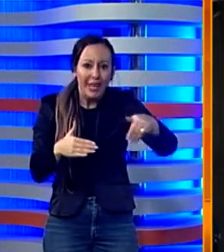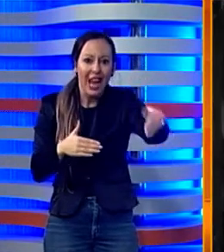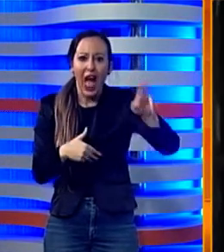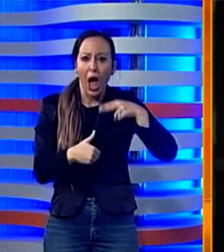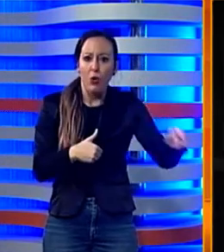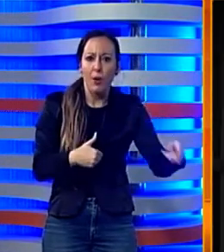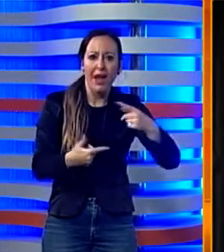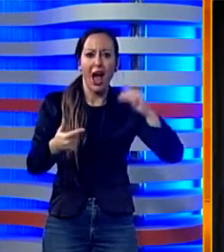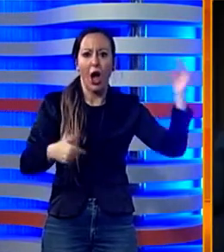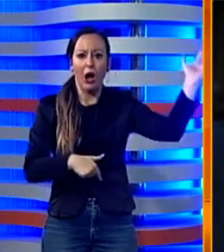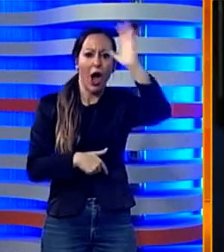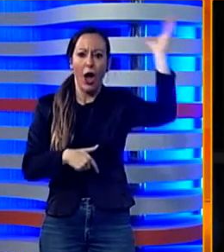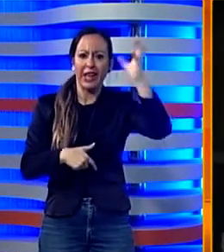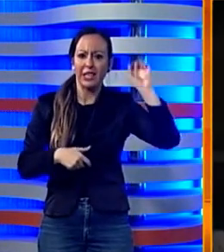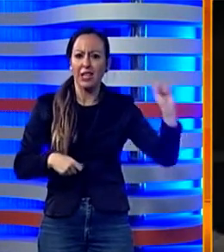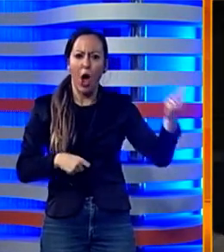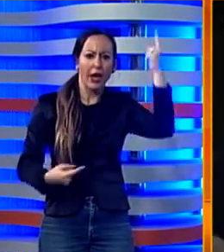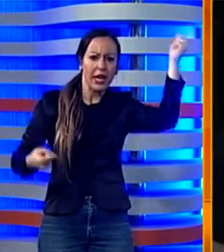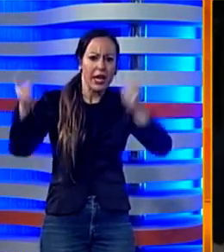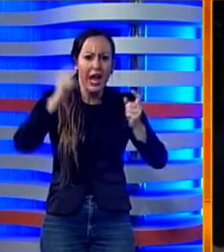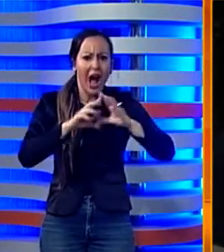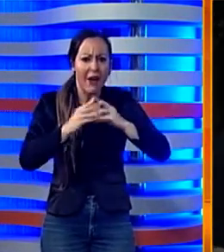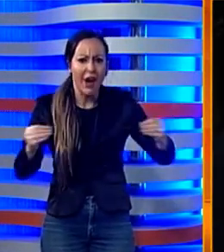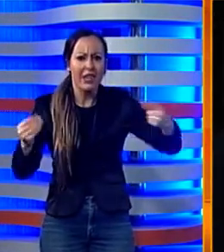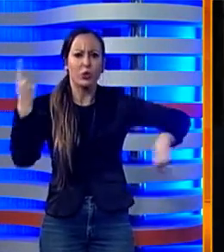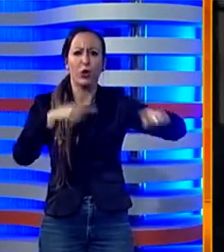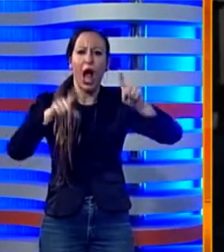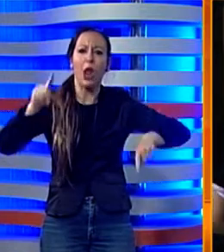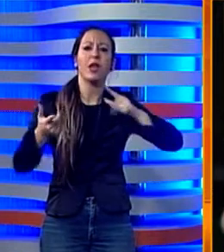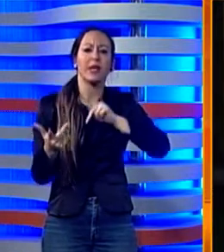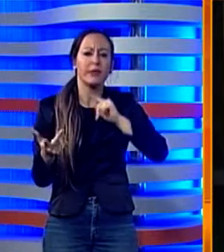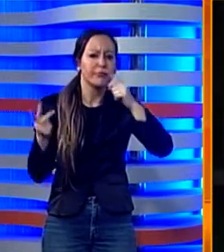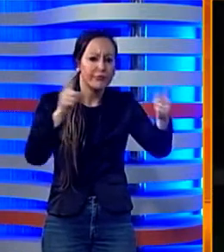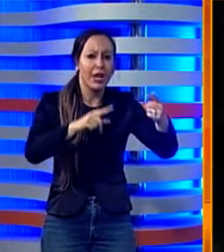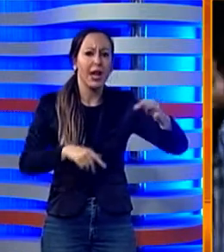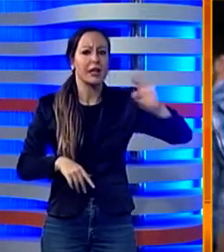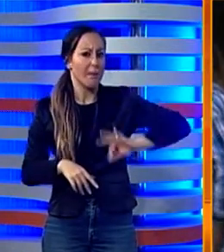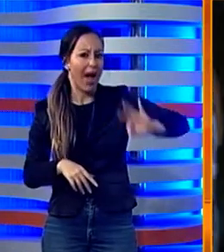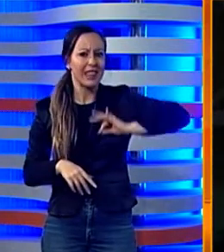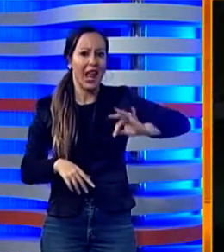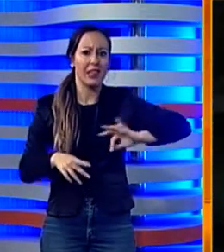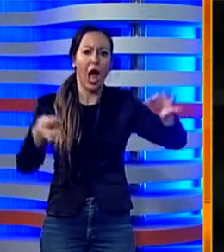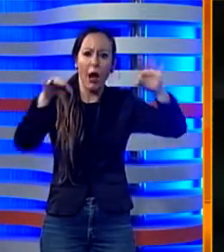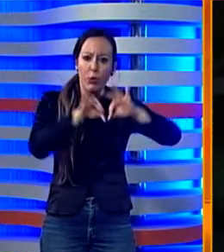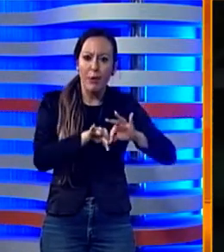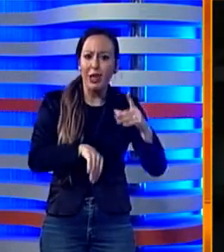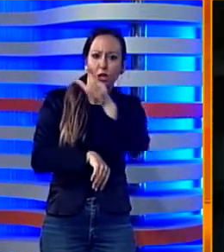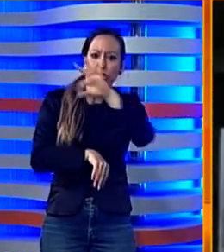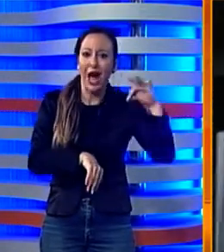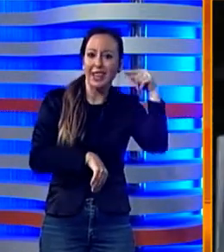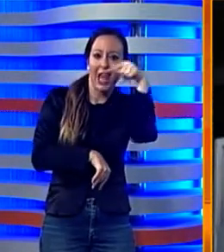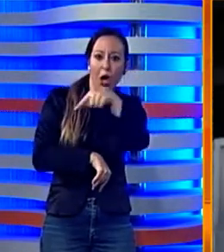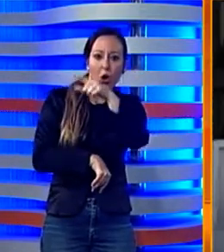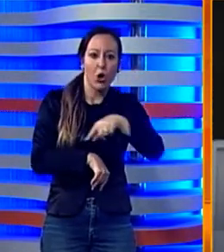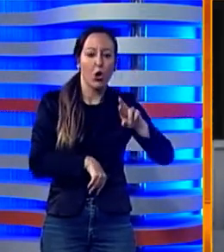per oltre 50.000 euro e percependo straordinari indennità di missione che in alcuni